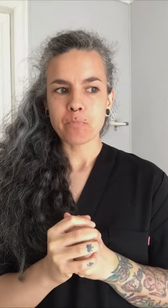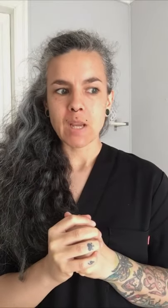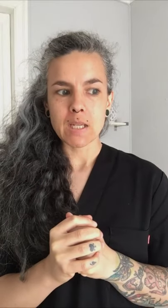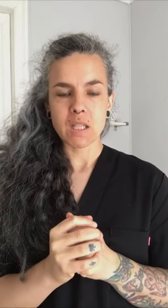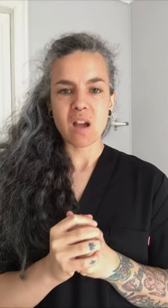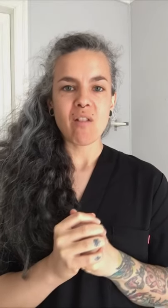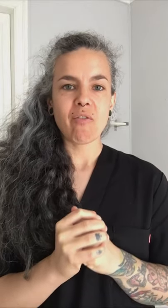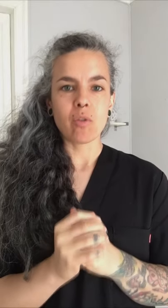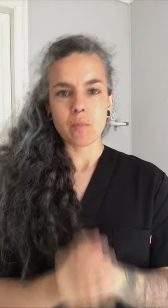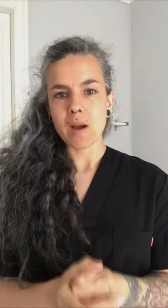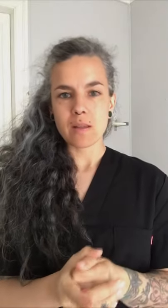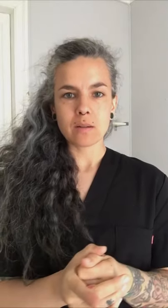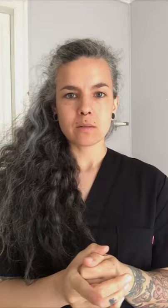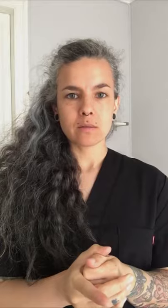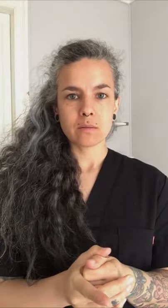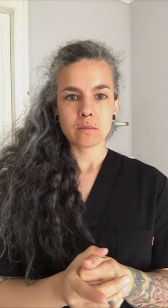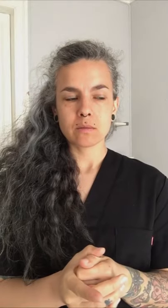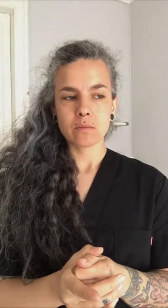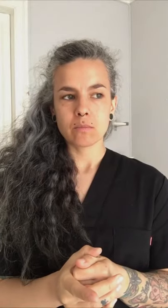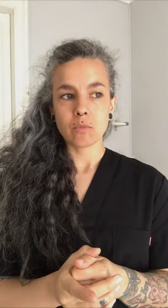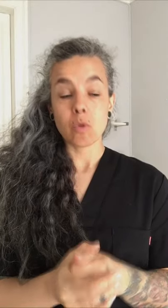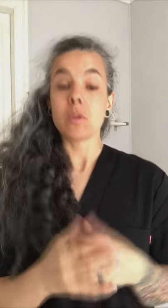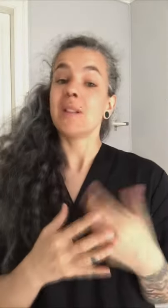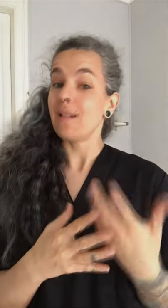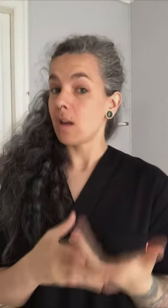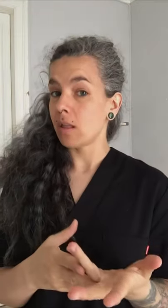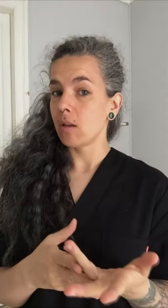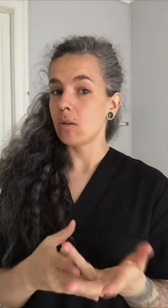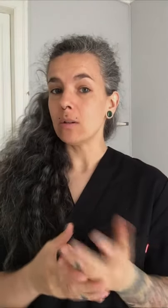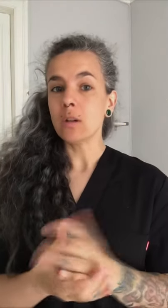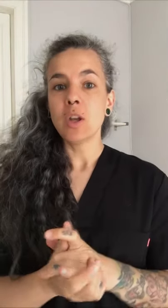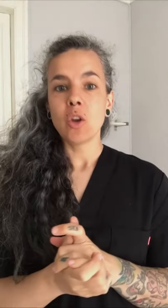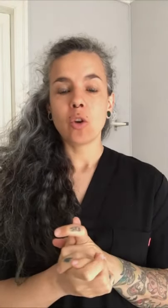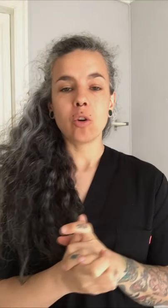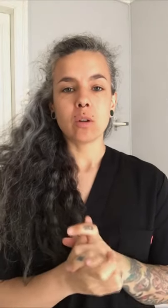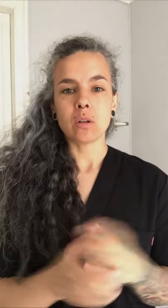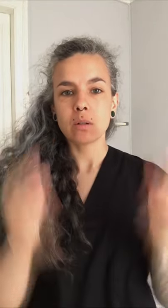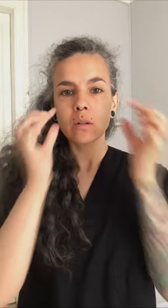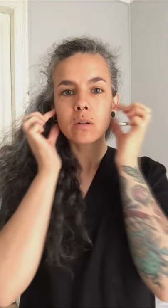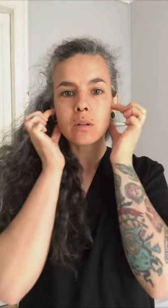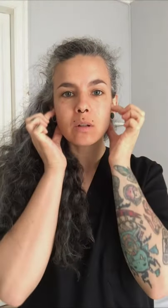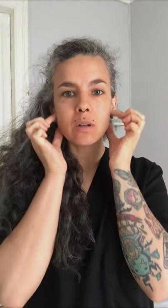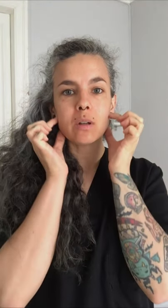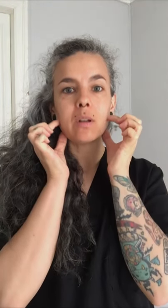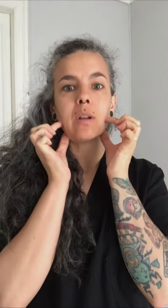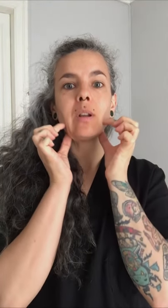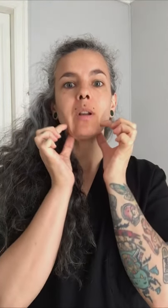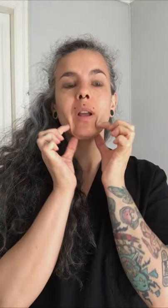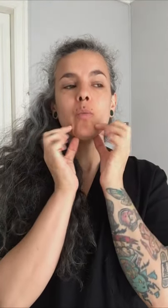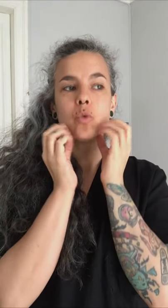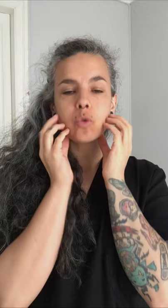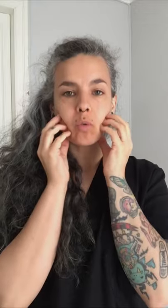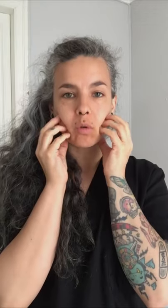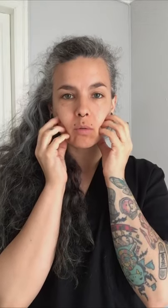está formada o está en relación con el músculo,